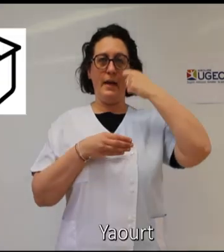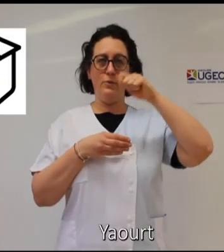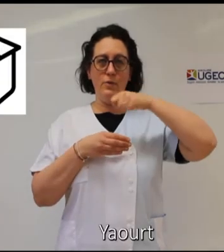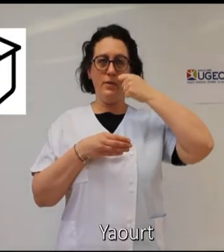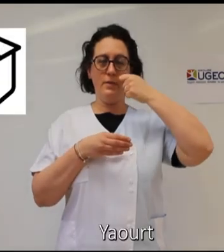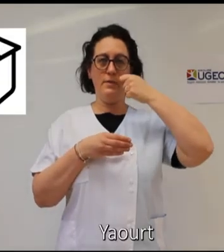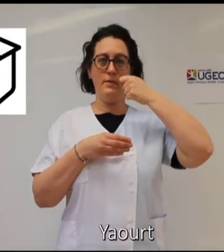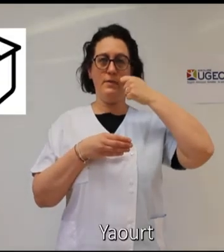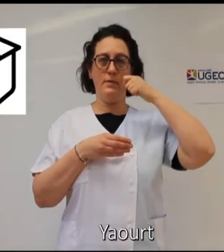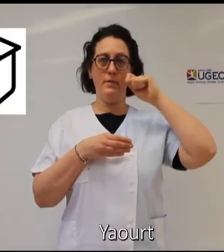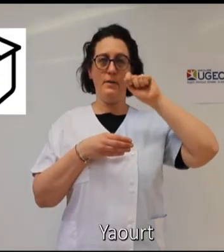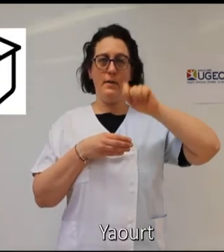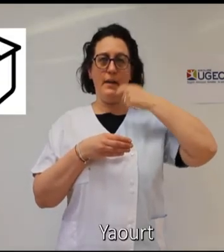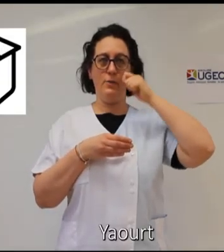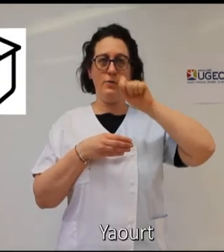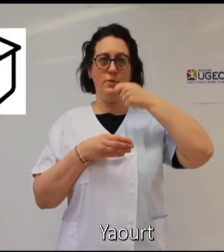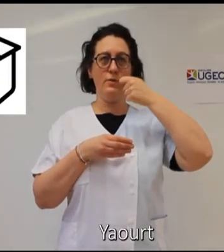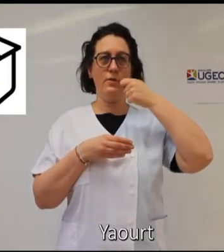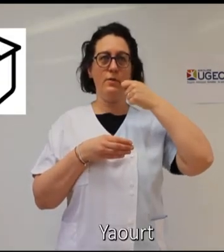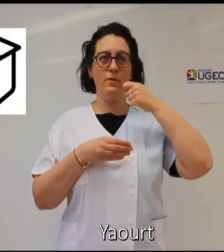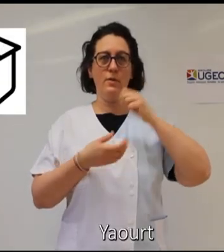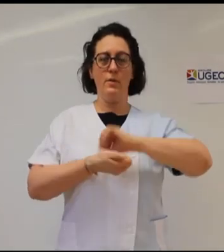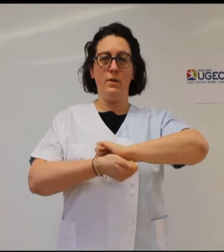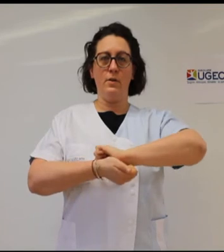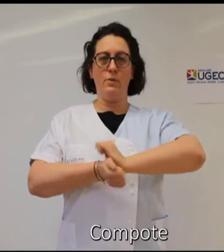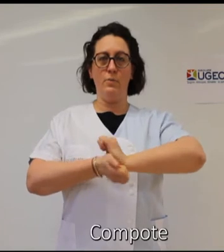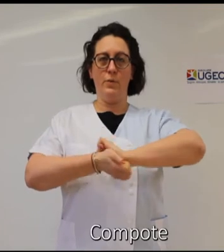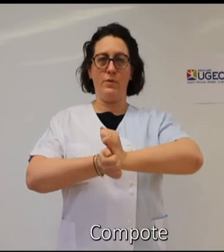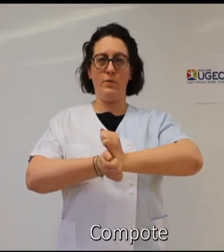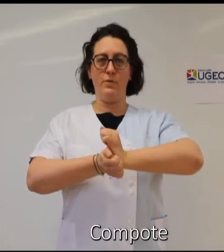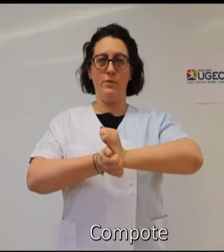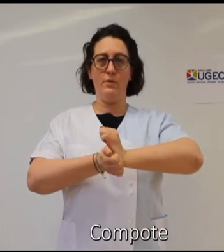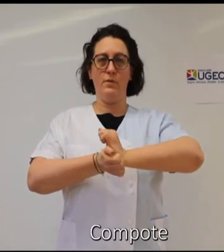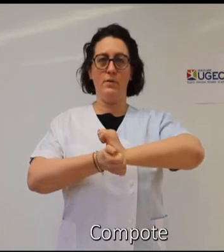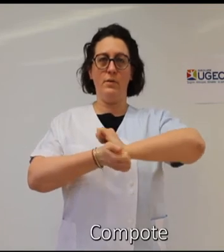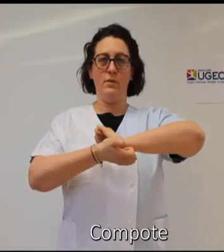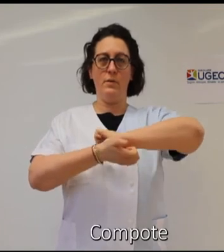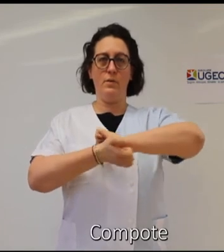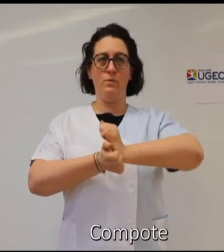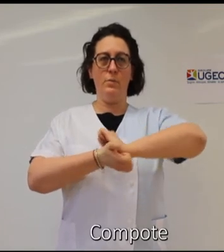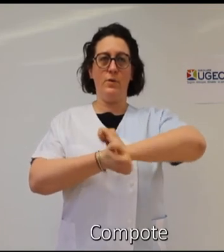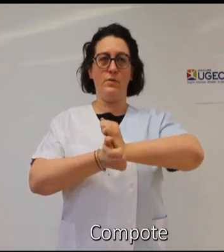yaourt, yaourt, compote, compote,